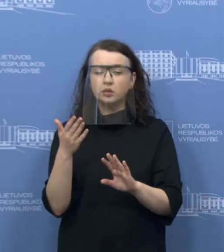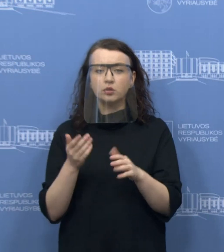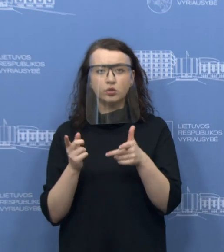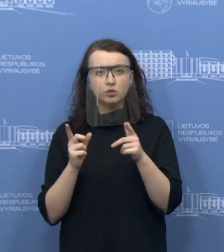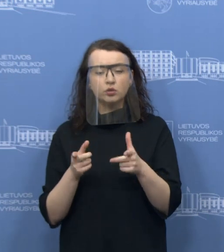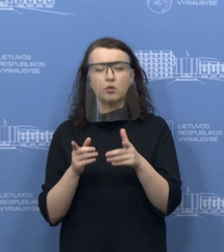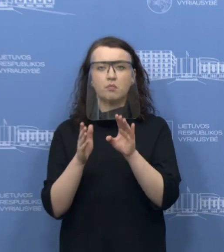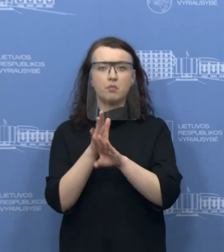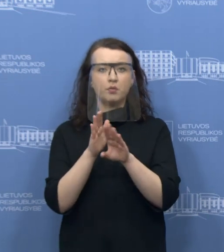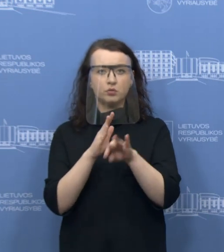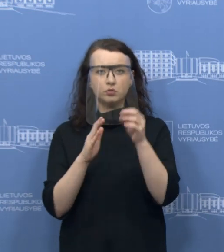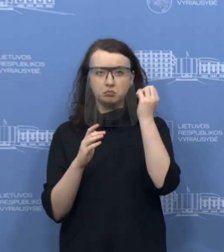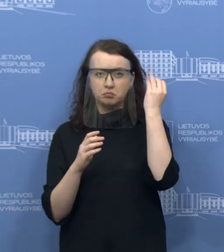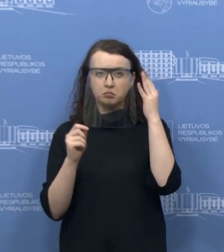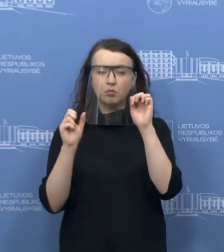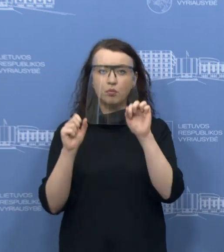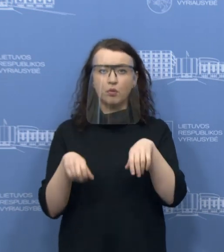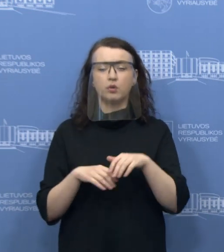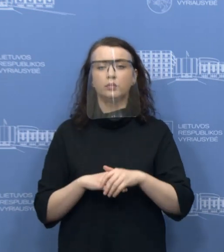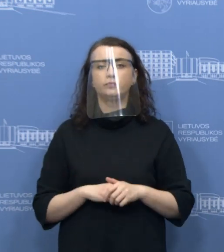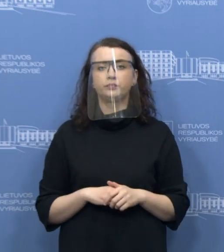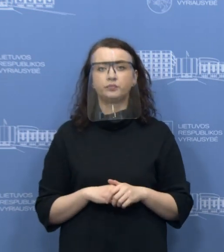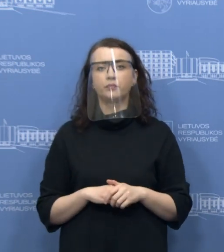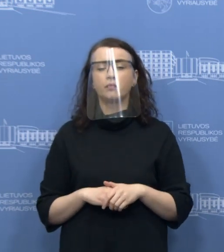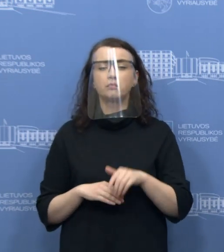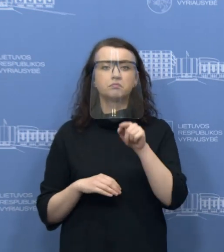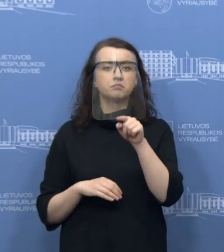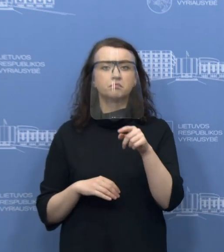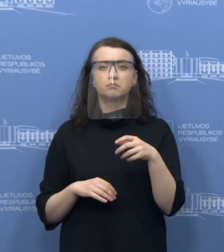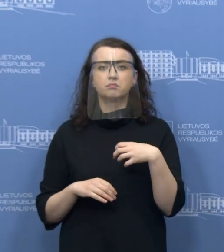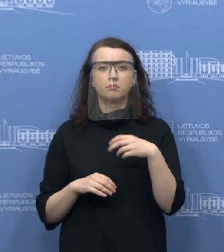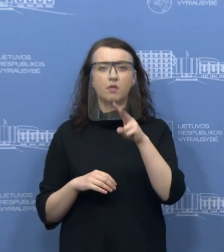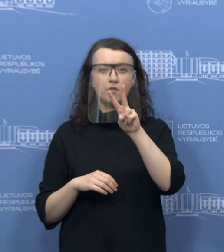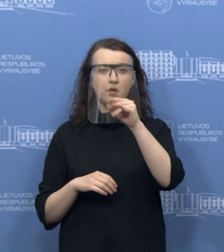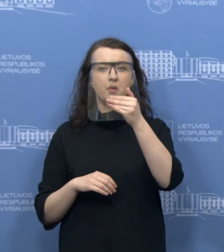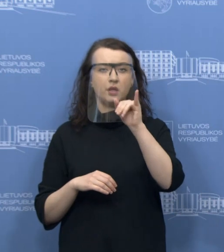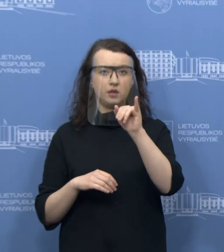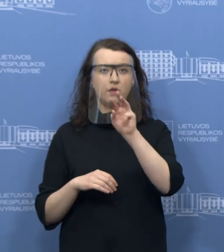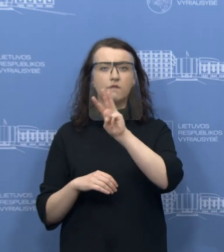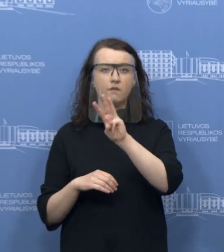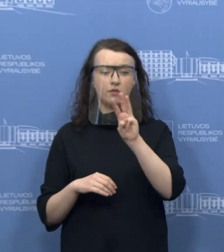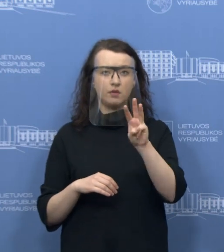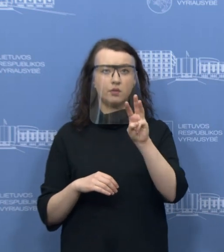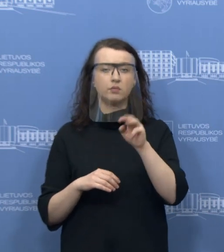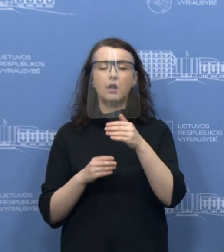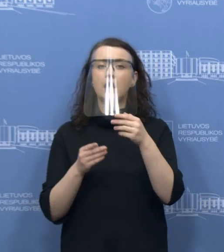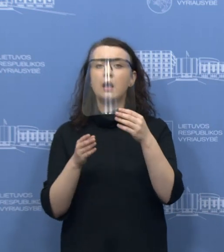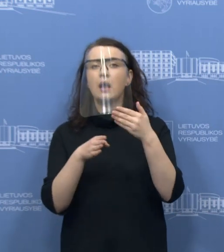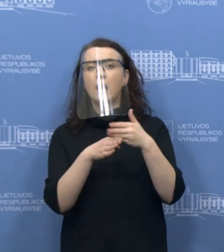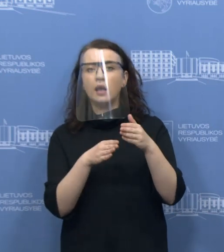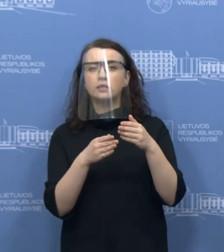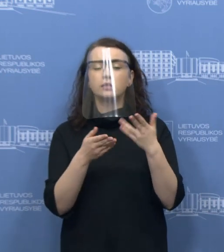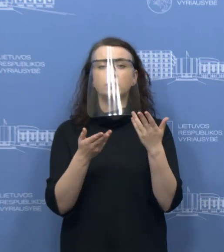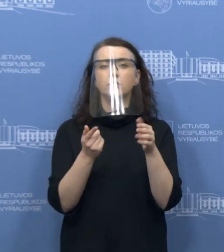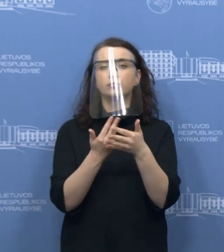labai paprasta ir teikiama vienu kanalu. Tas kanalas yra VMI. Kartojų atskiro prašymo sodrai